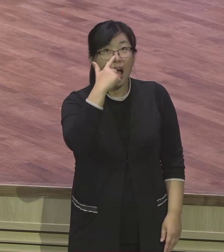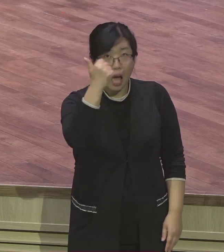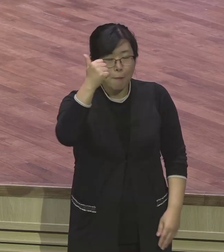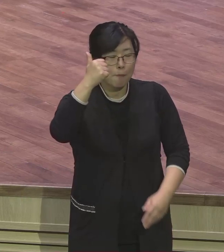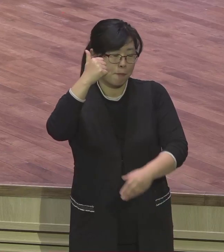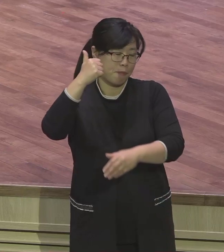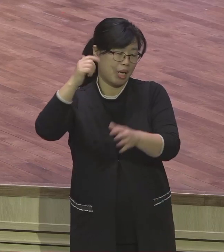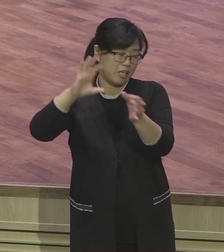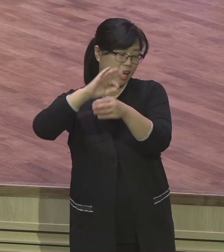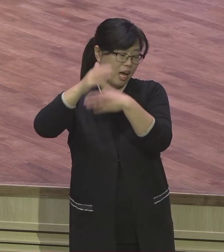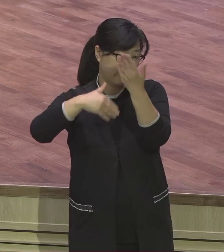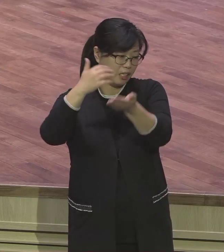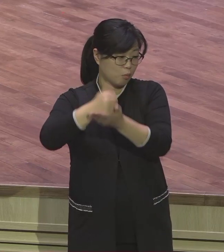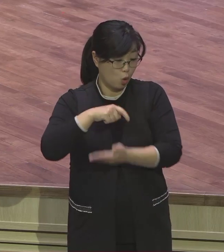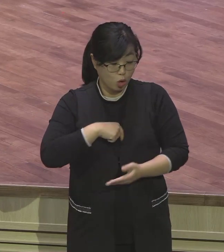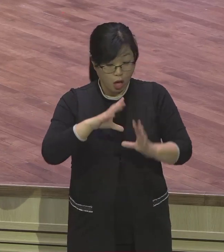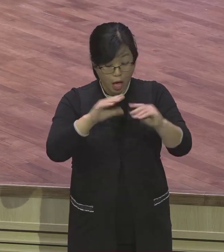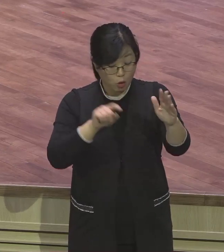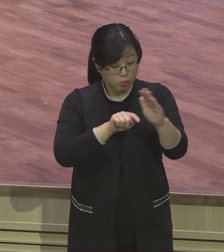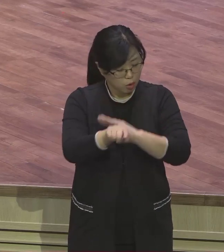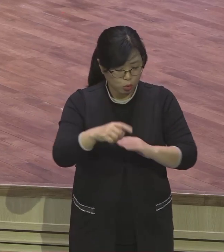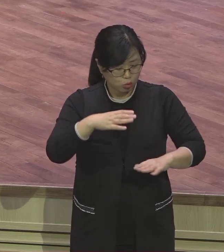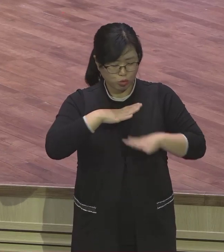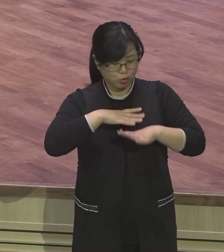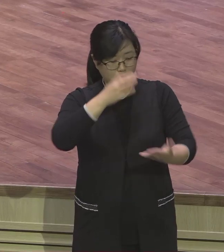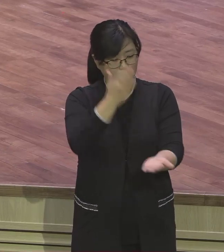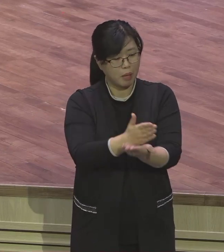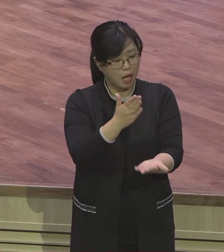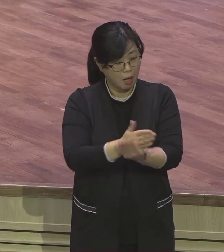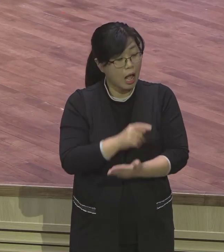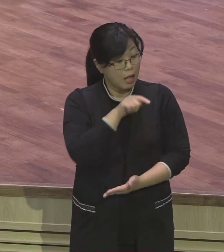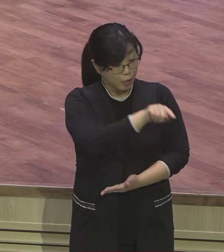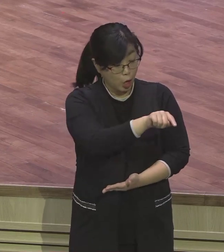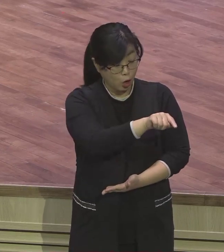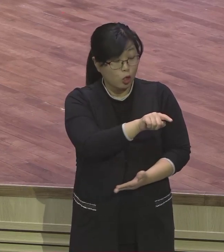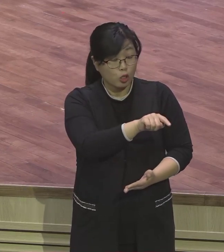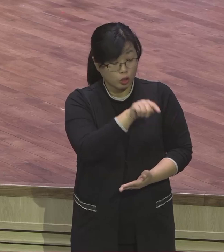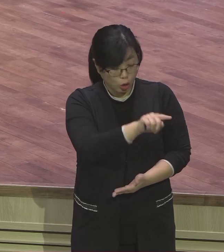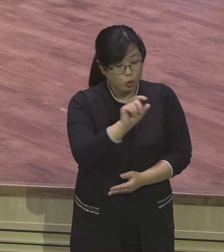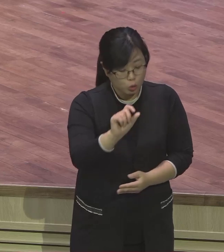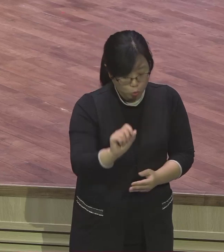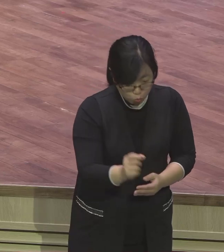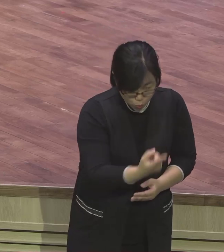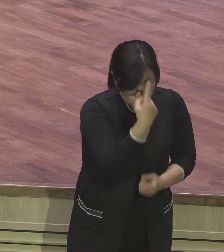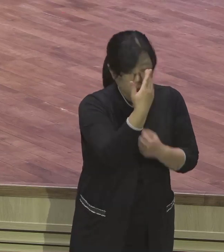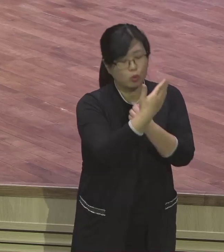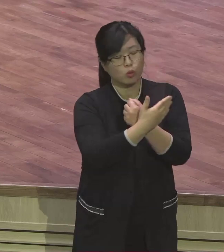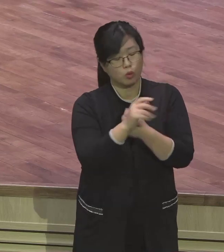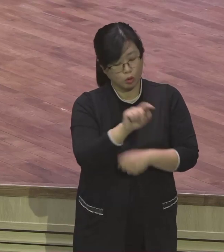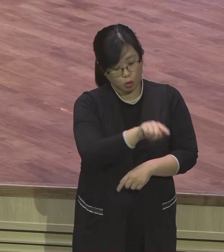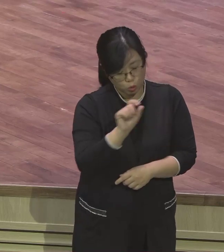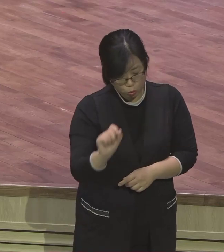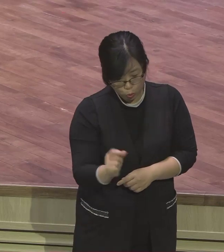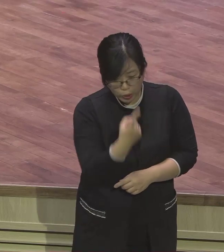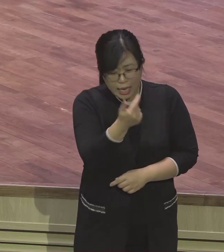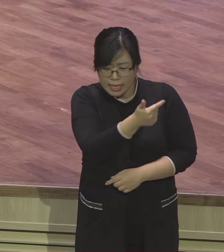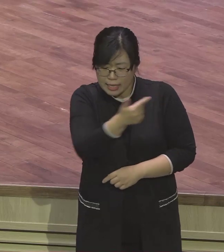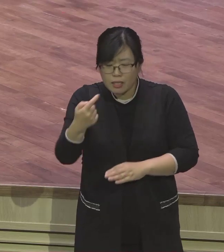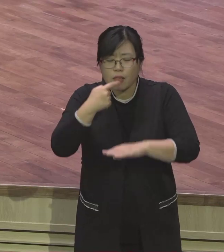거기서 너로 큰 민족을 큰 이루게 하리라. 하나님이 미리 말씀하셨다니까요. 큰 민족을 이루게